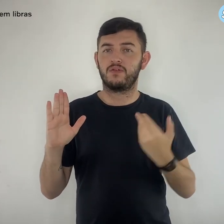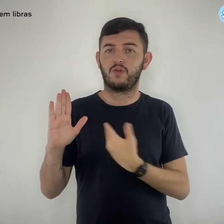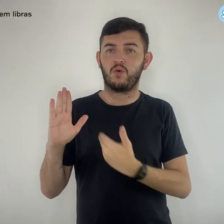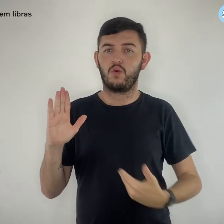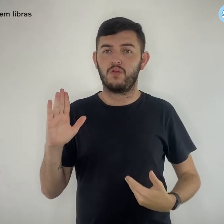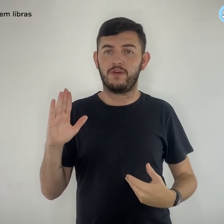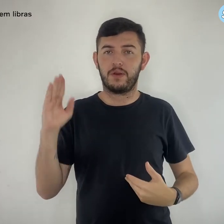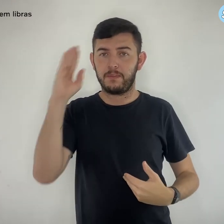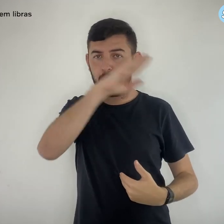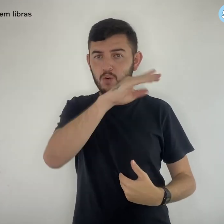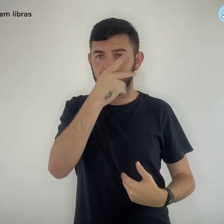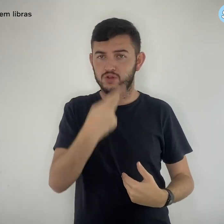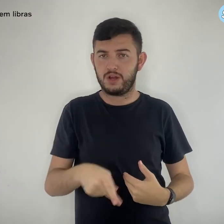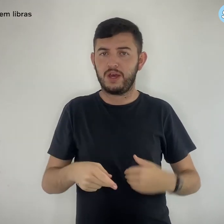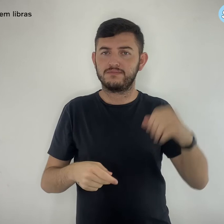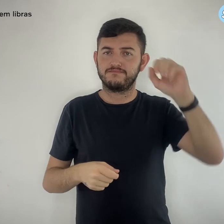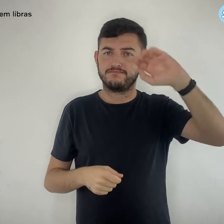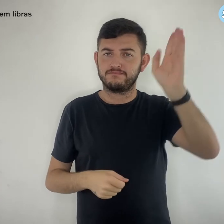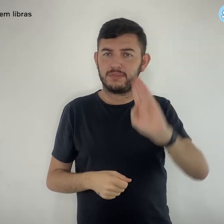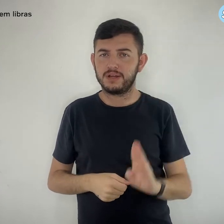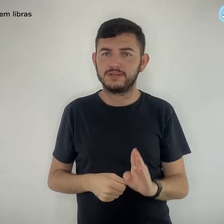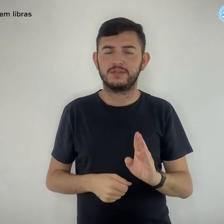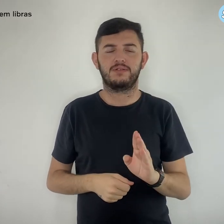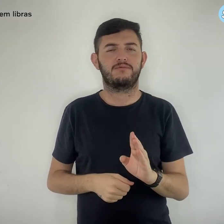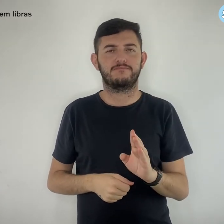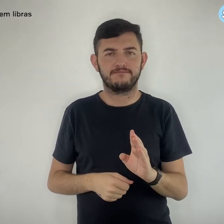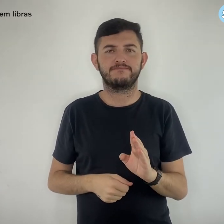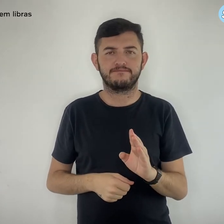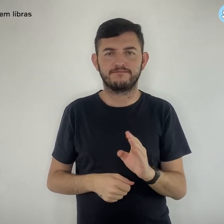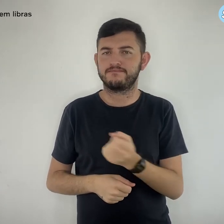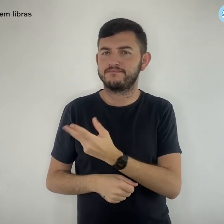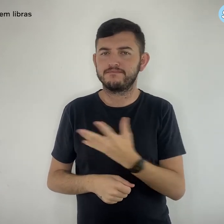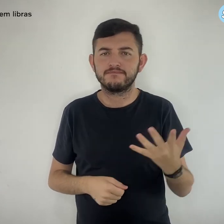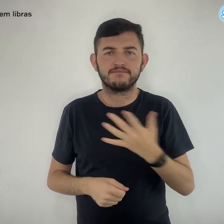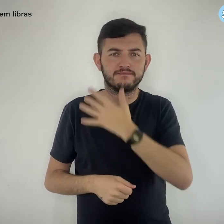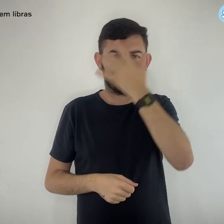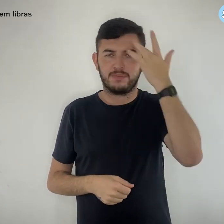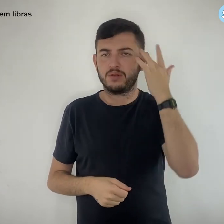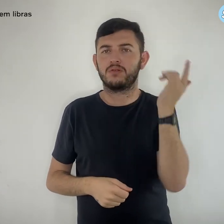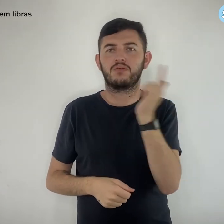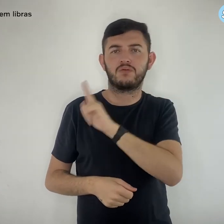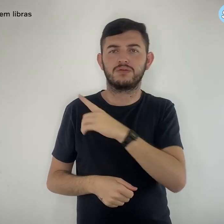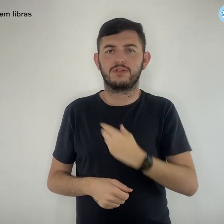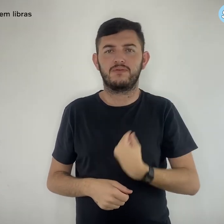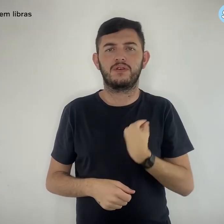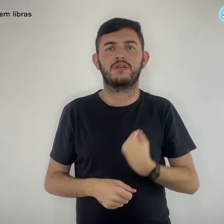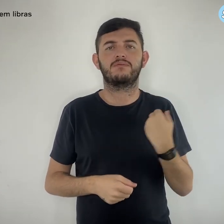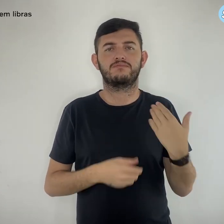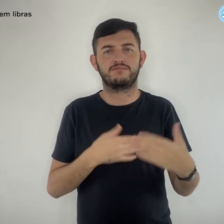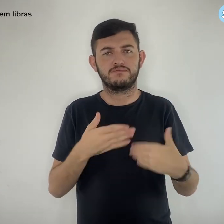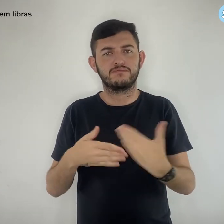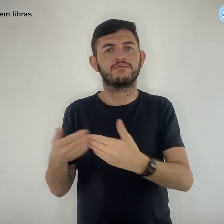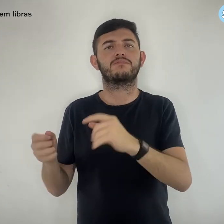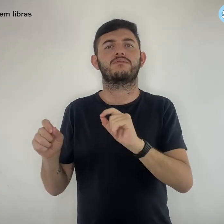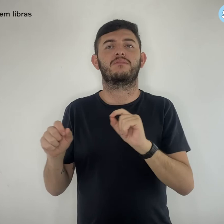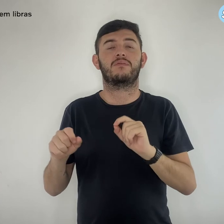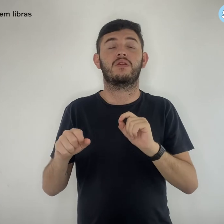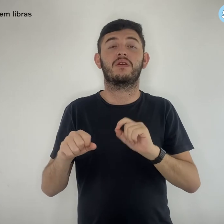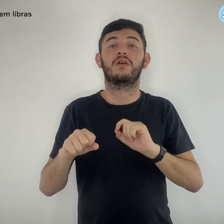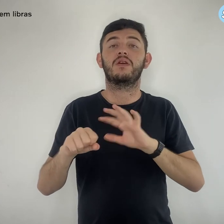Anvisa e pelo governo Bolsonaro no Brasil, milhares de vidas teriam sido salvas e o combate